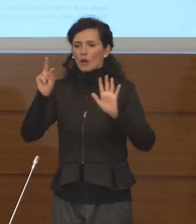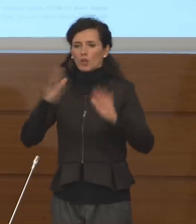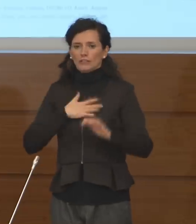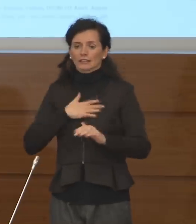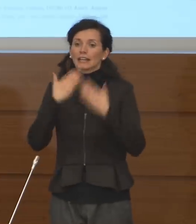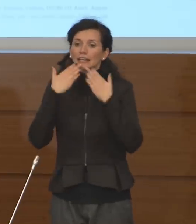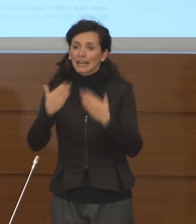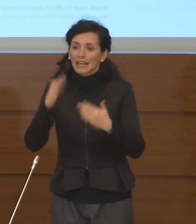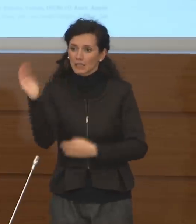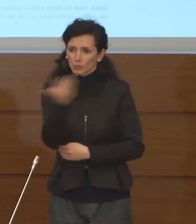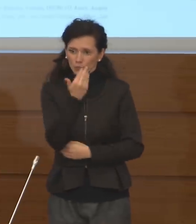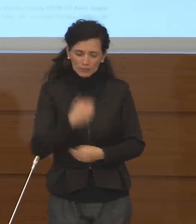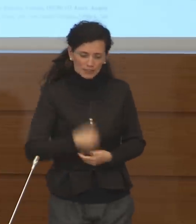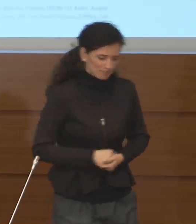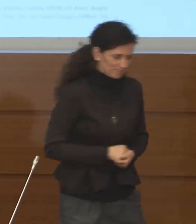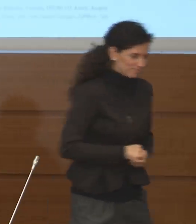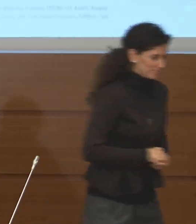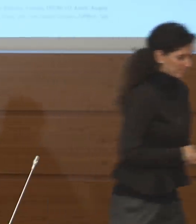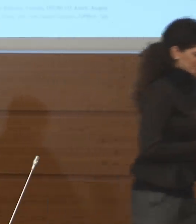Grazie. Grazie a tutti.